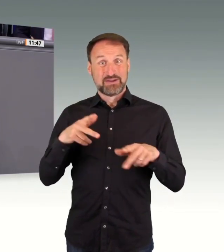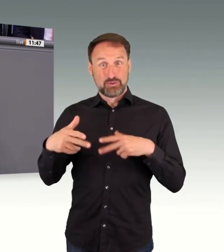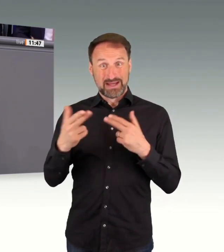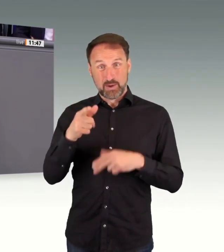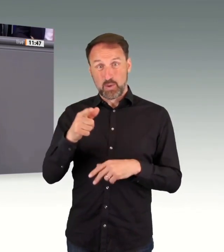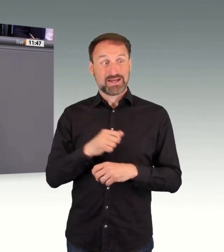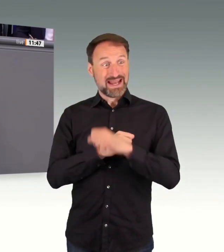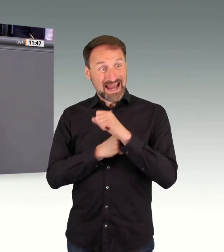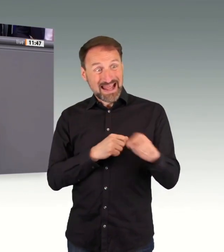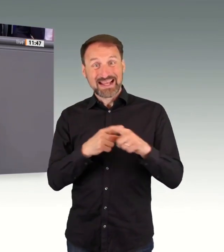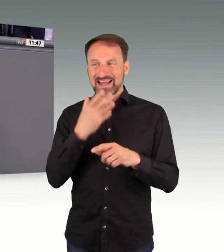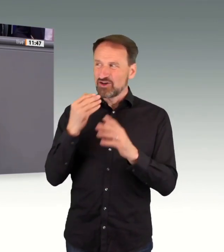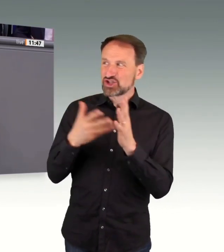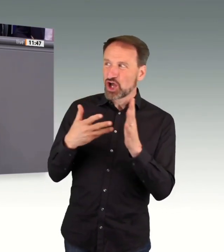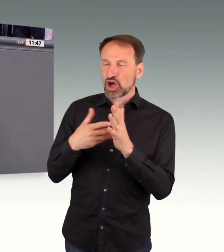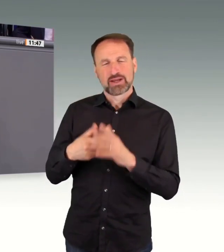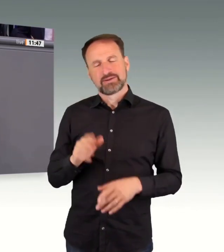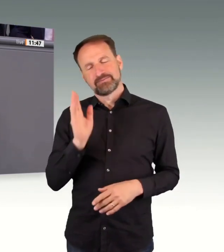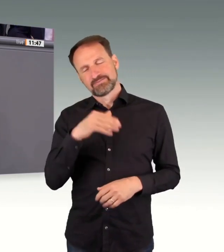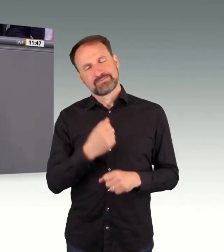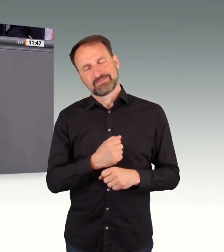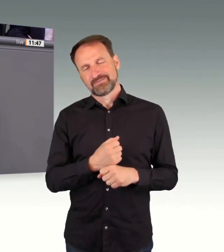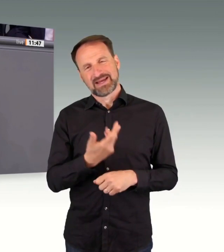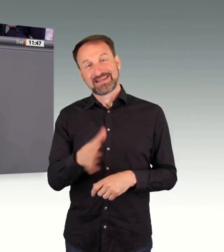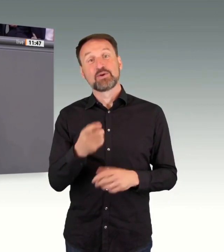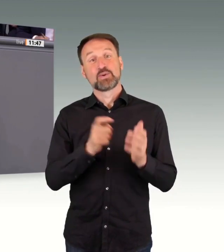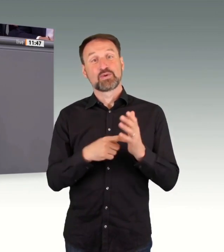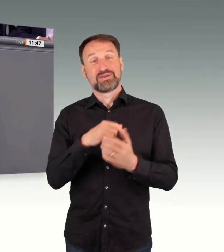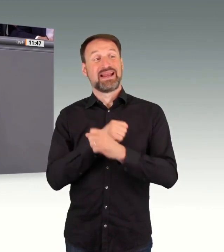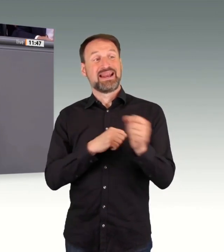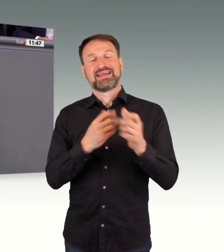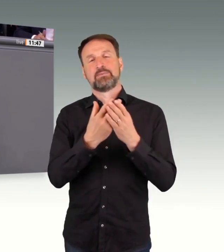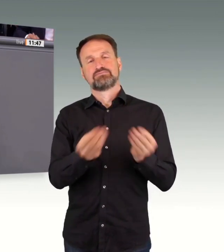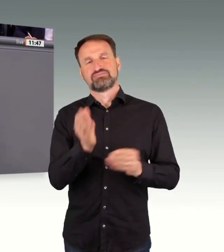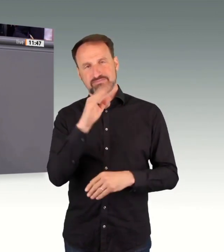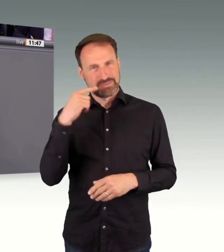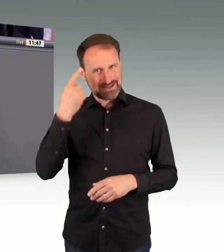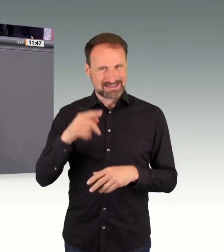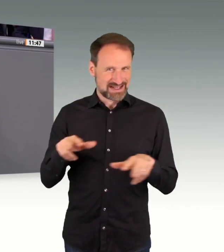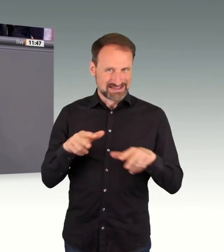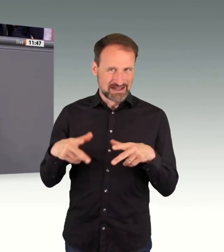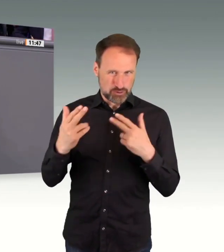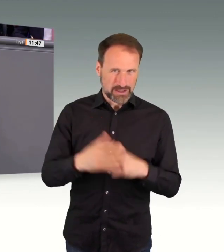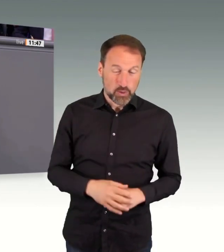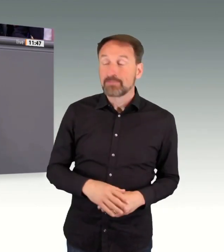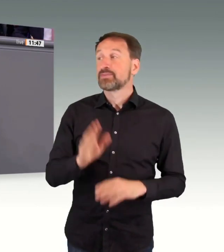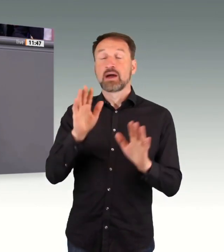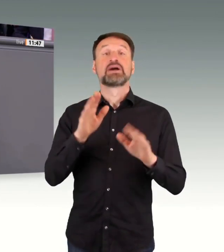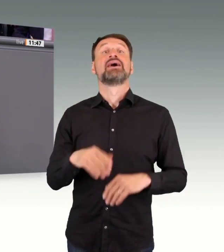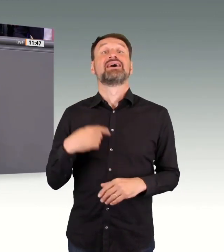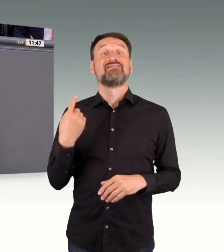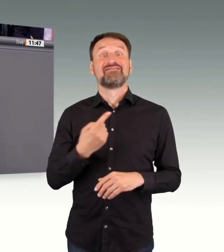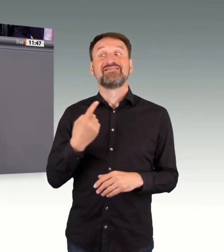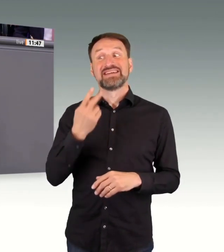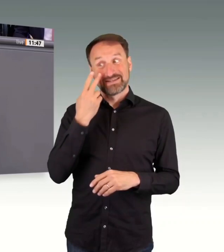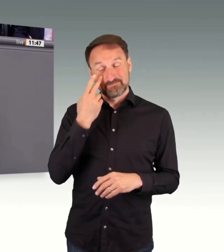schon hier wieder abspielen, ob es gelungen ist, sie zu halbieren. Wir bieten heute Vorschläge. Wir